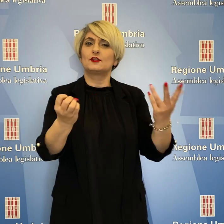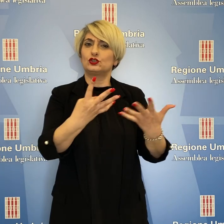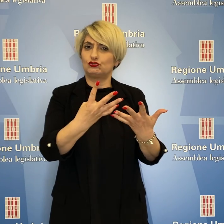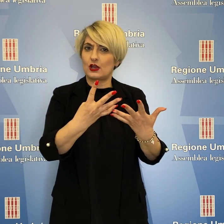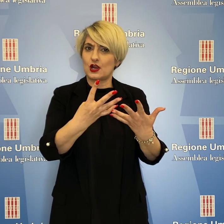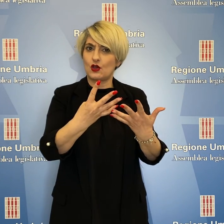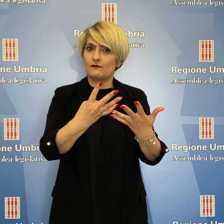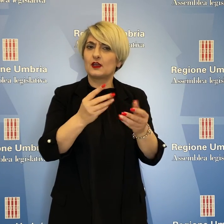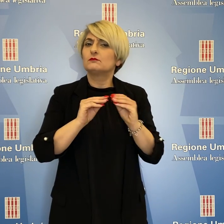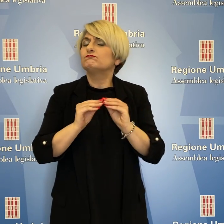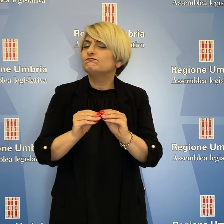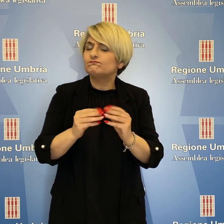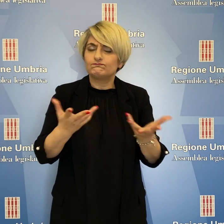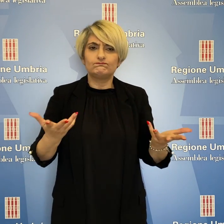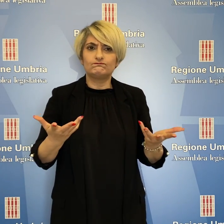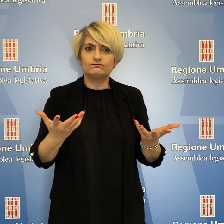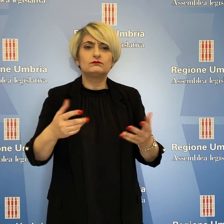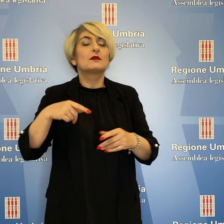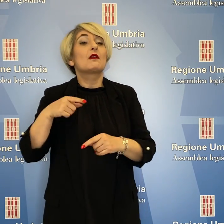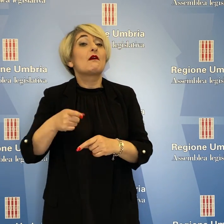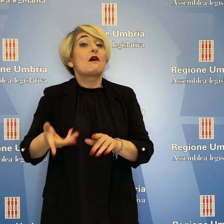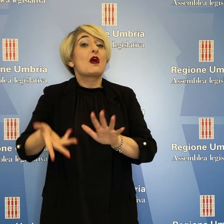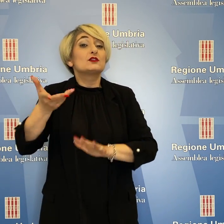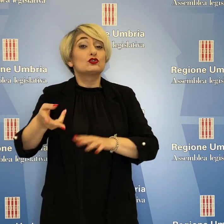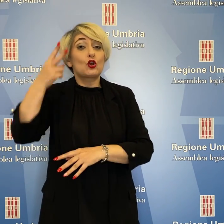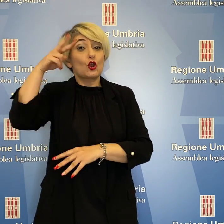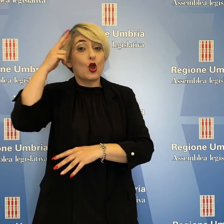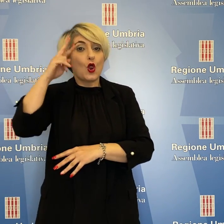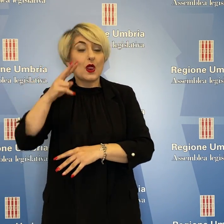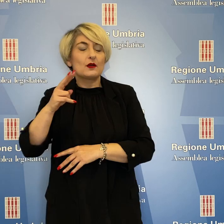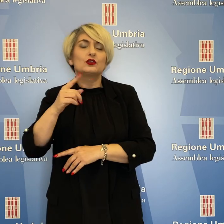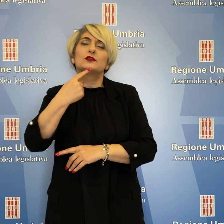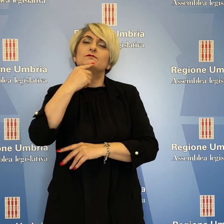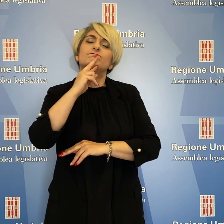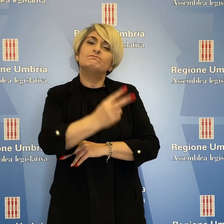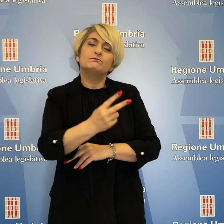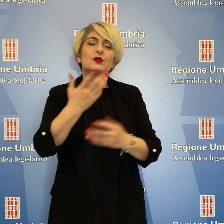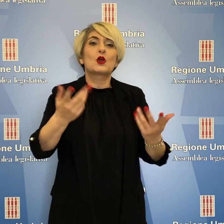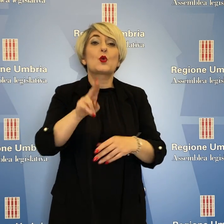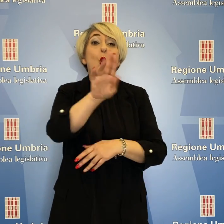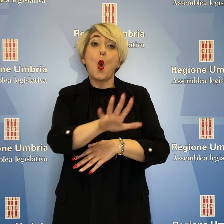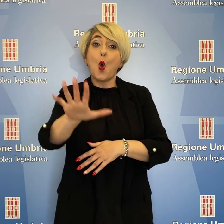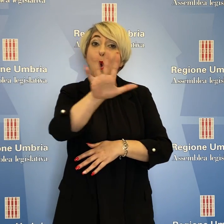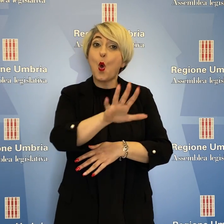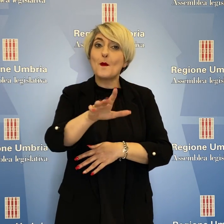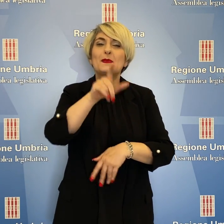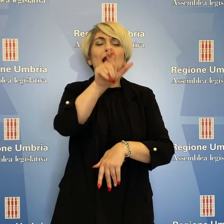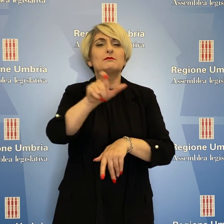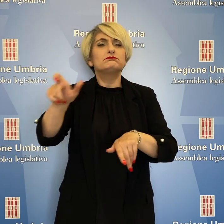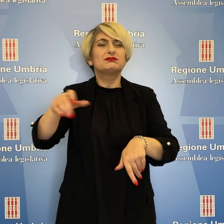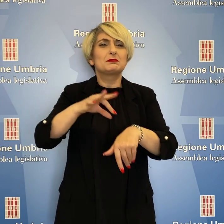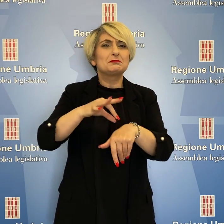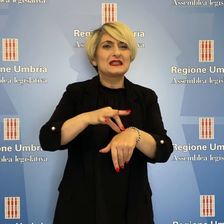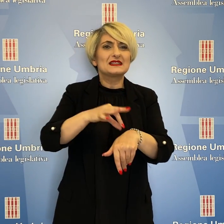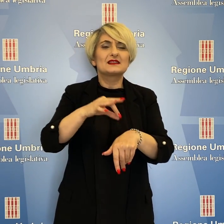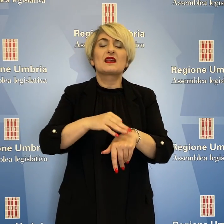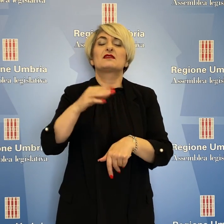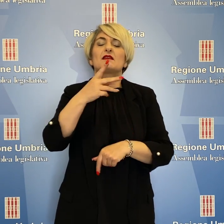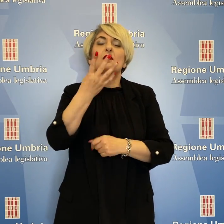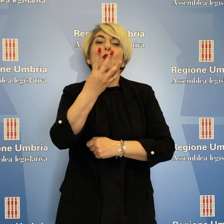Coletto ha risposto che in Umbria i pazienti sottoposti a trattamento sono 48, di cui 19 nell'azienda ospedaliera